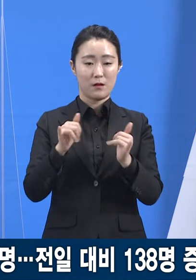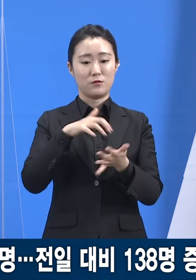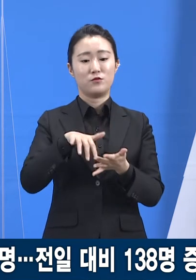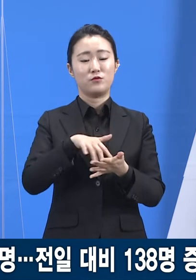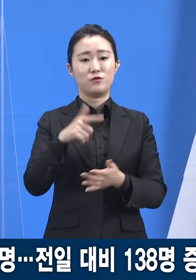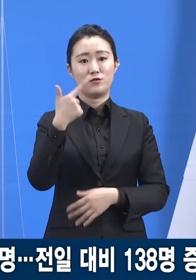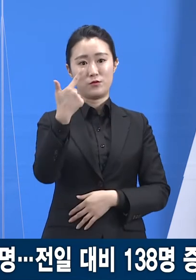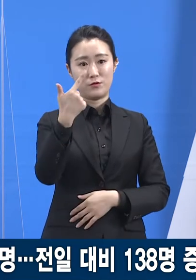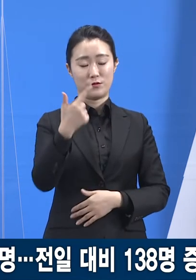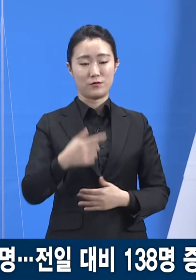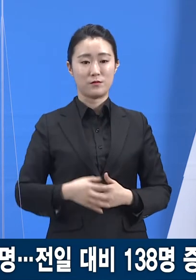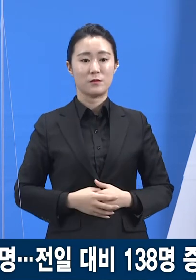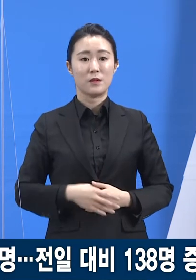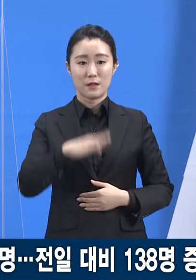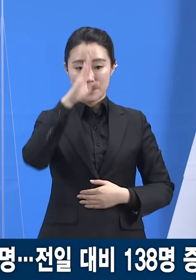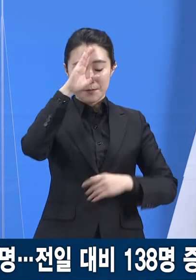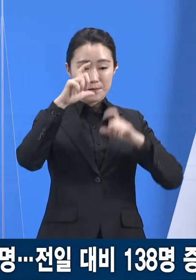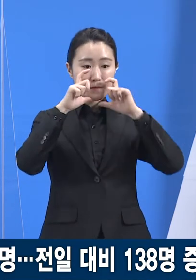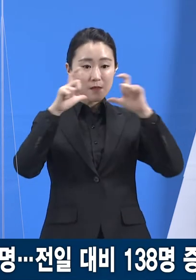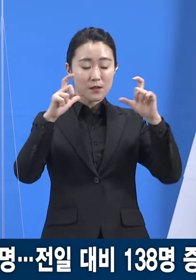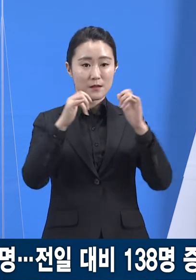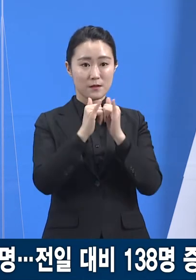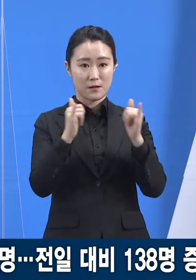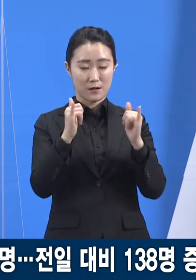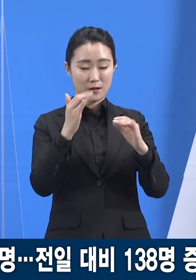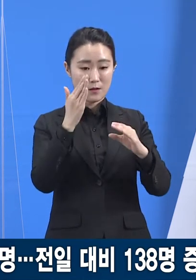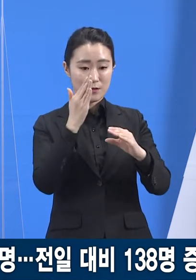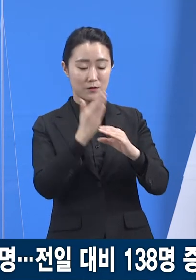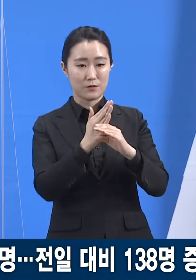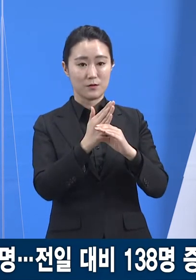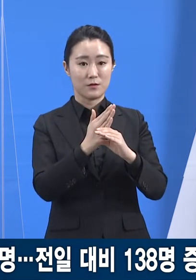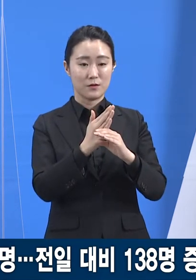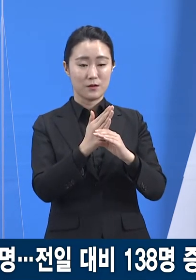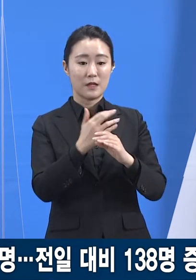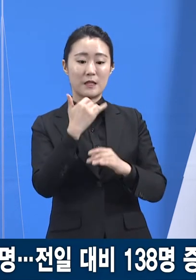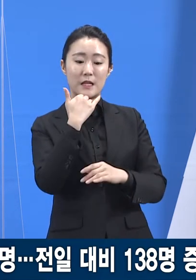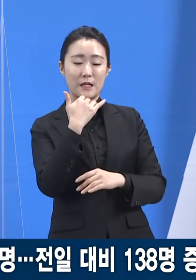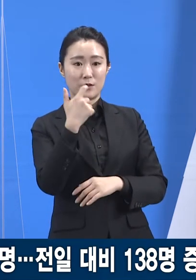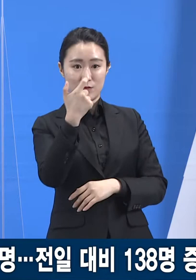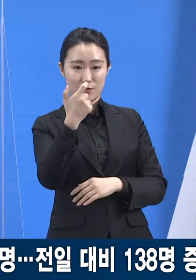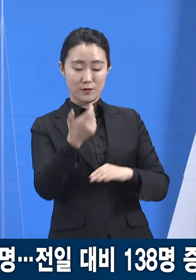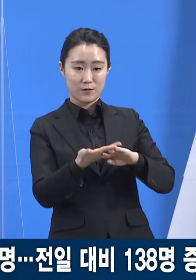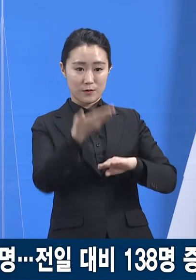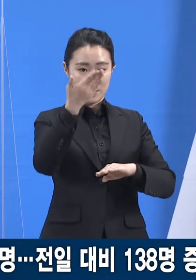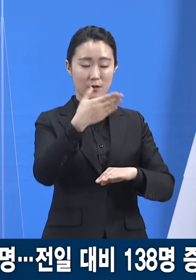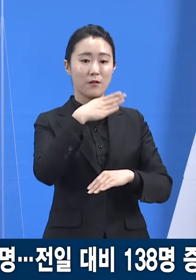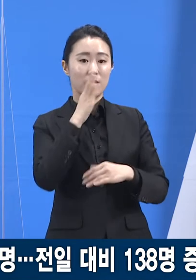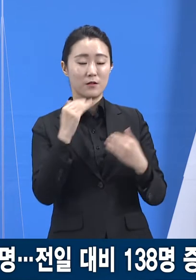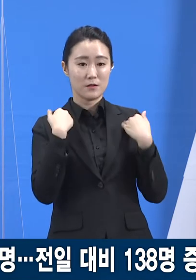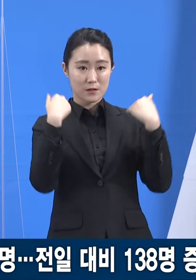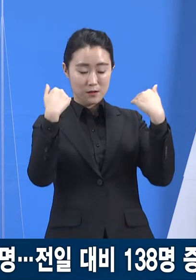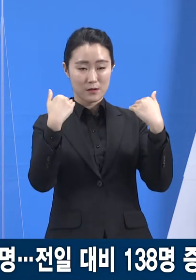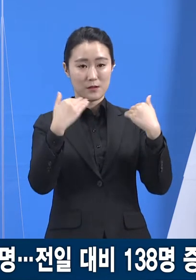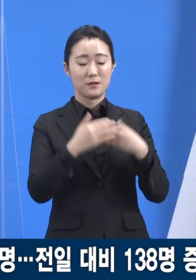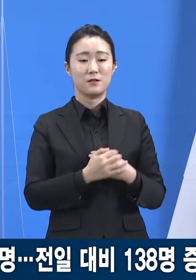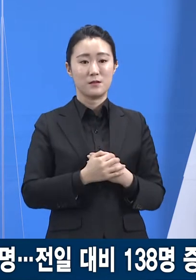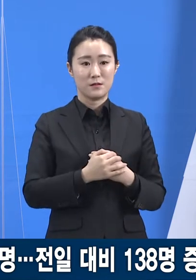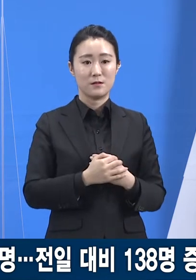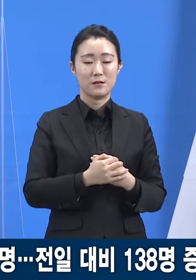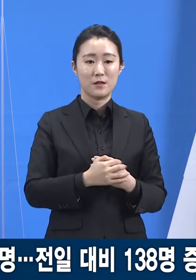신규 확진자 중 60세 이상 고령자는 23명으로 16.7%를 차지합니다.